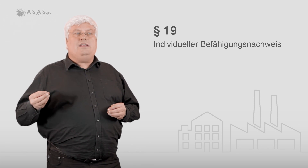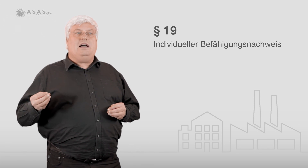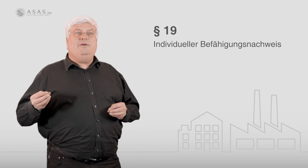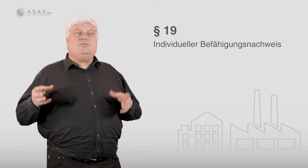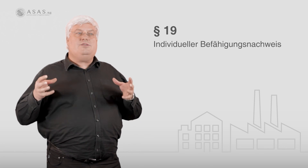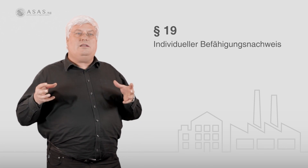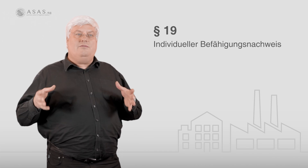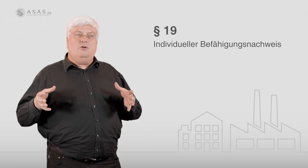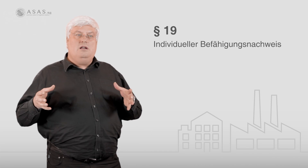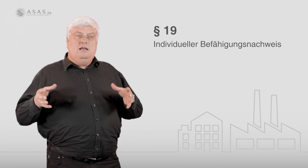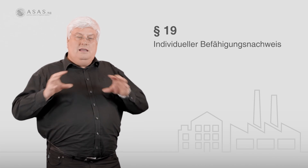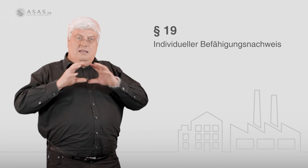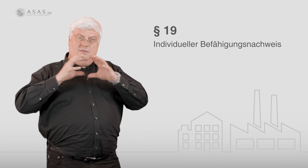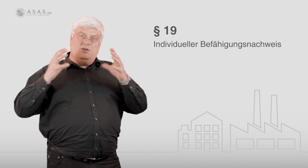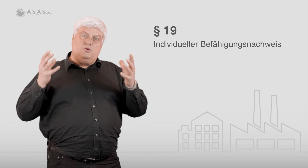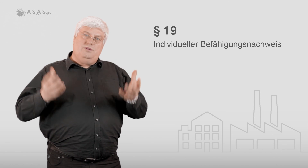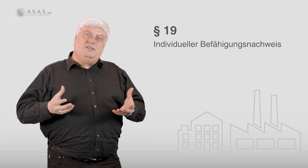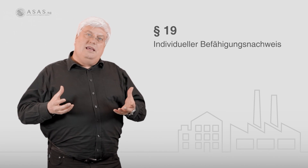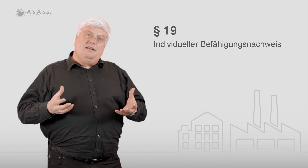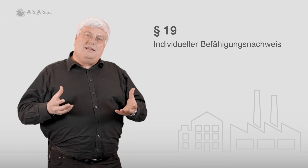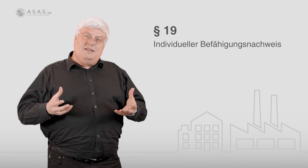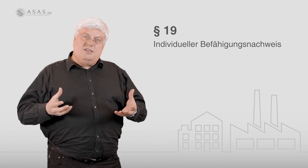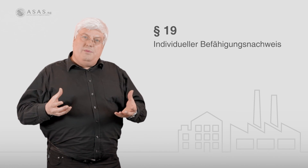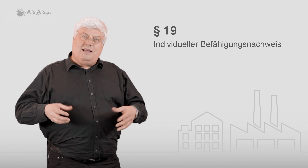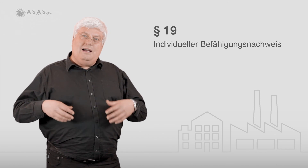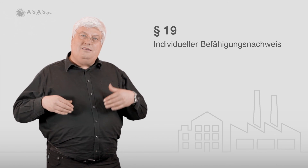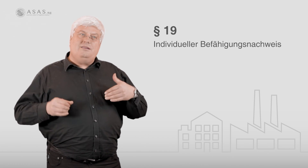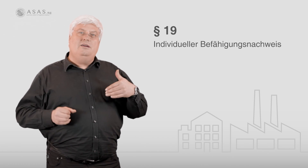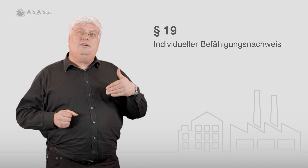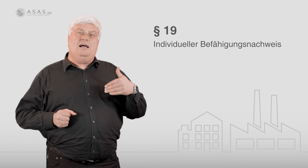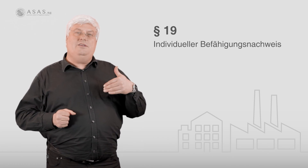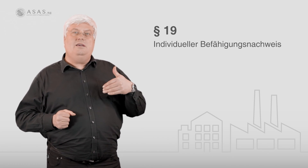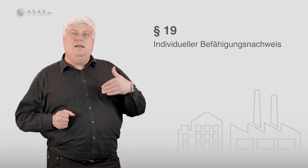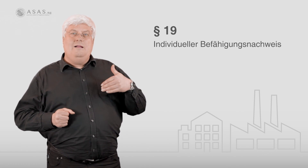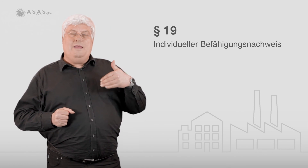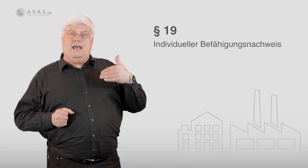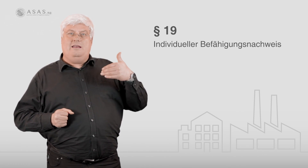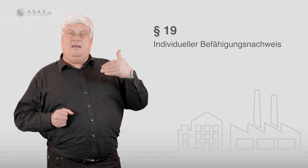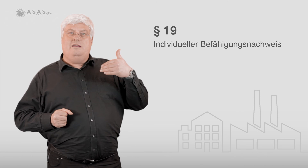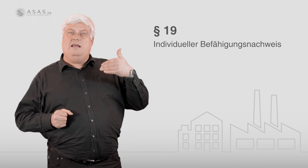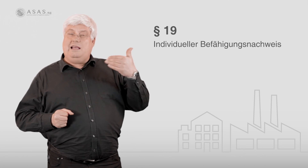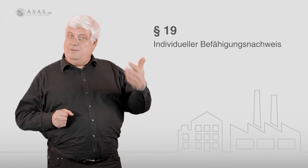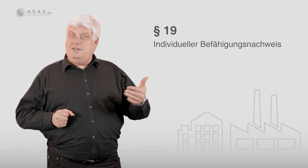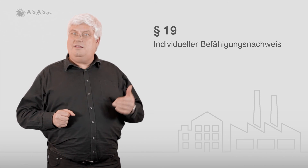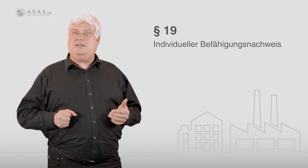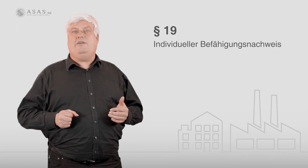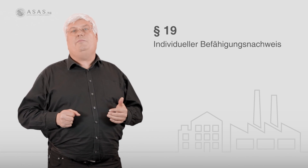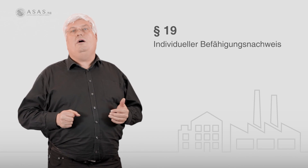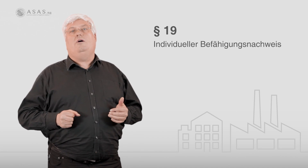nachweist und sagt, jawohl, in der Person gesehen als Ganzes betrachtet, kann hier ein reglementiertes Gewerbe auch